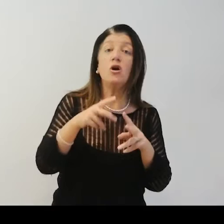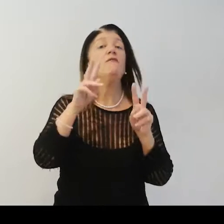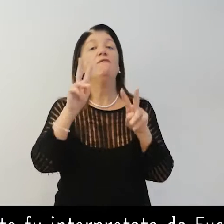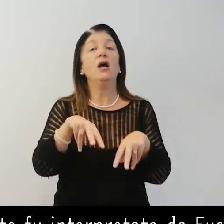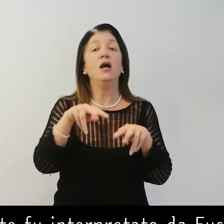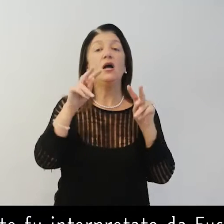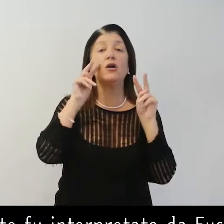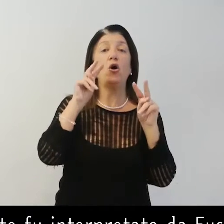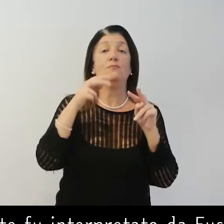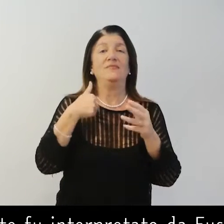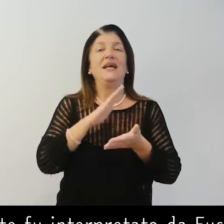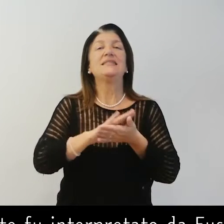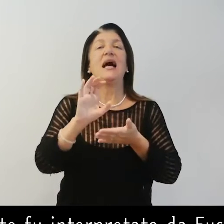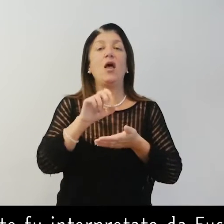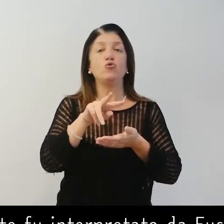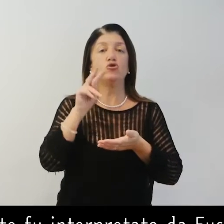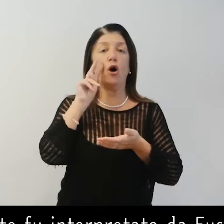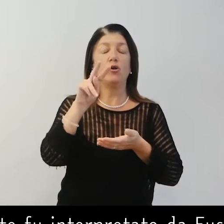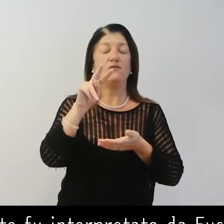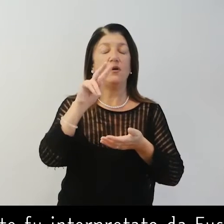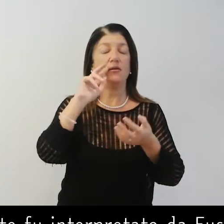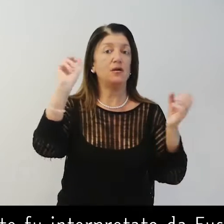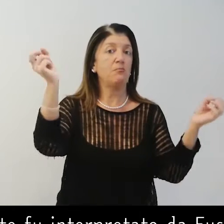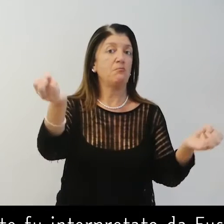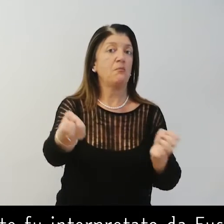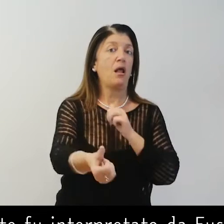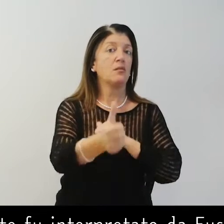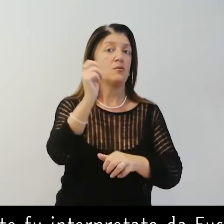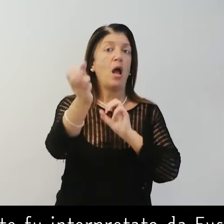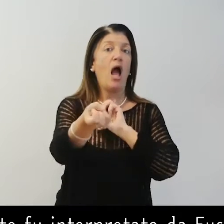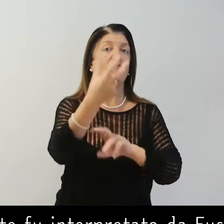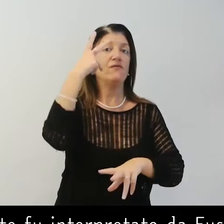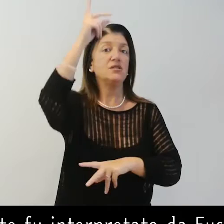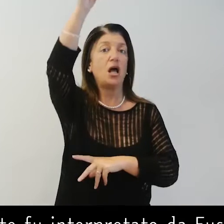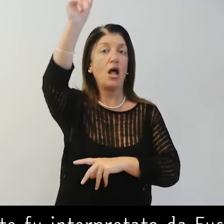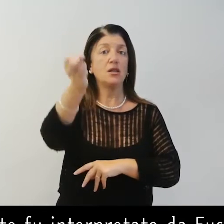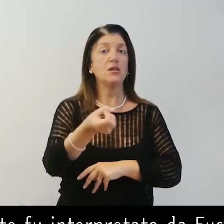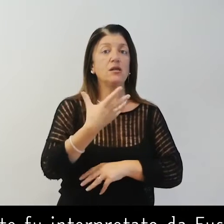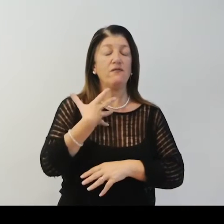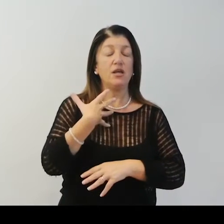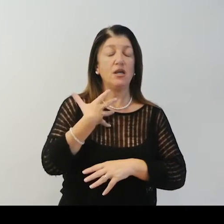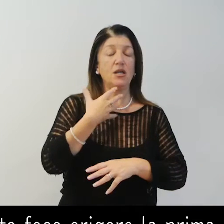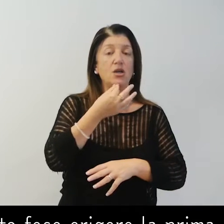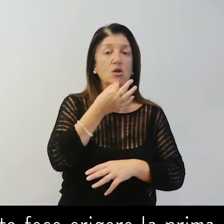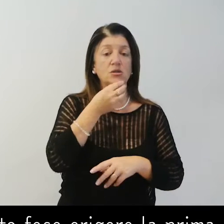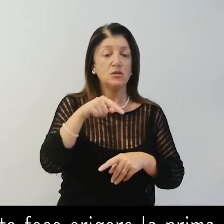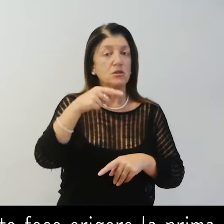L'incidente fu interpretato da Eustorgio come un segno divino, e per questo